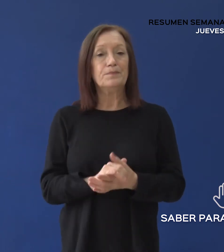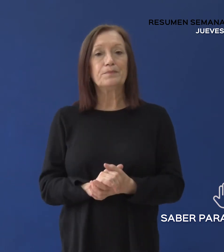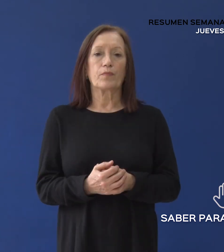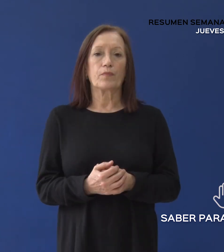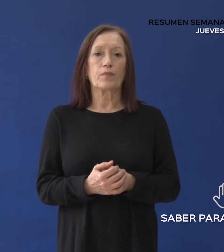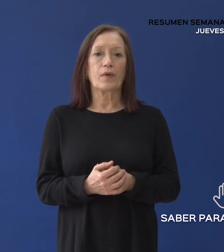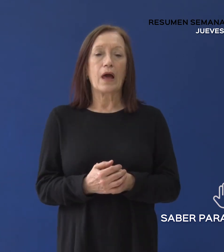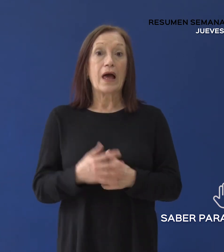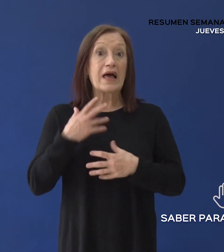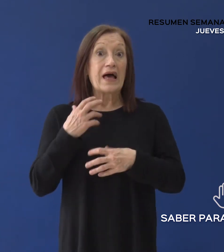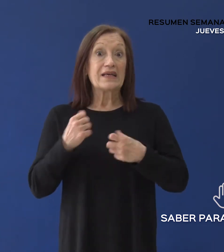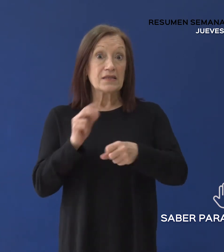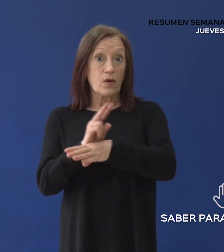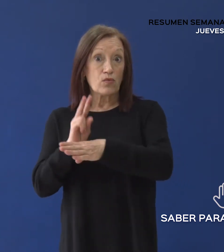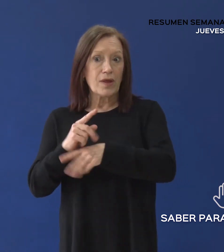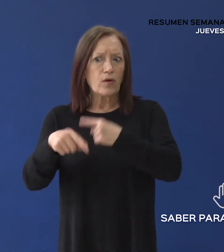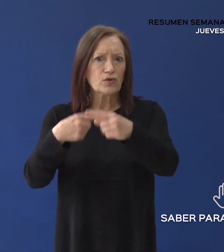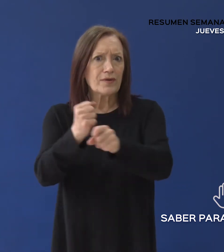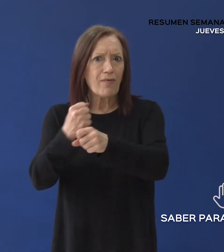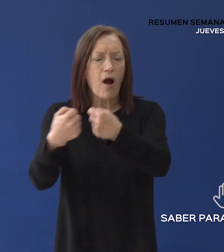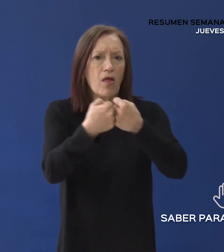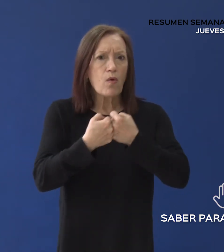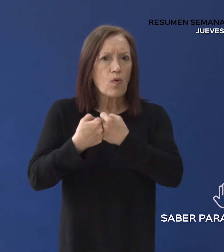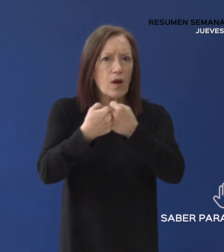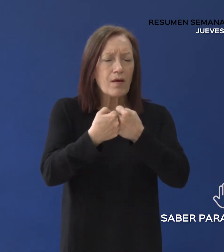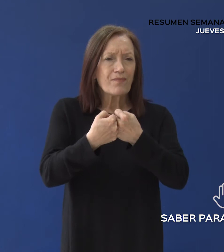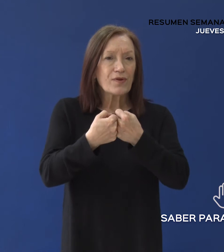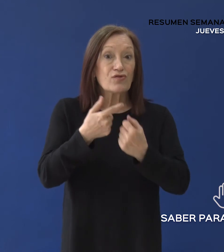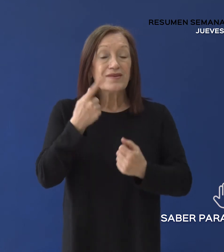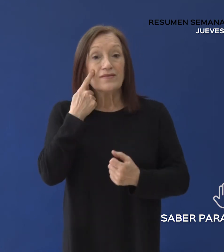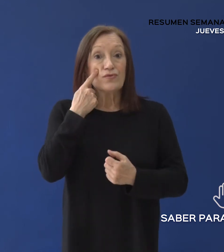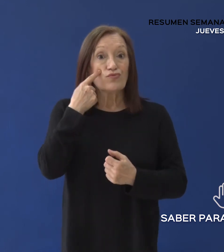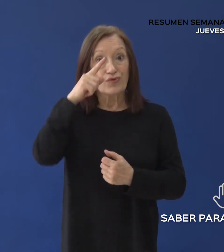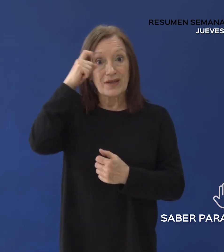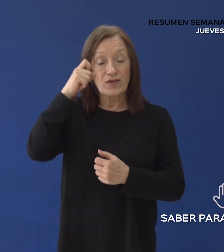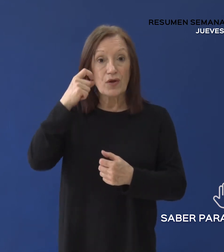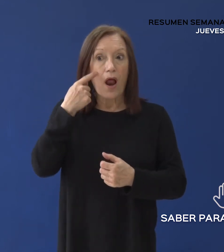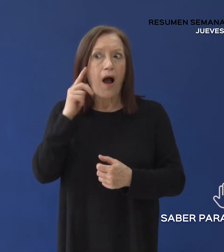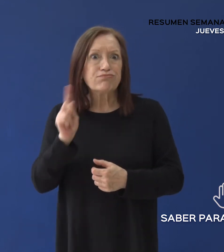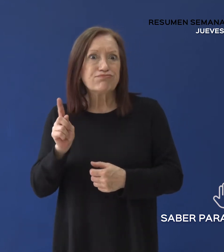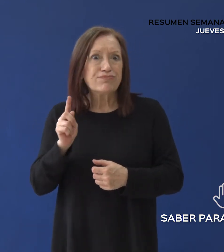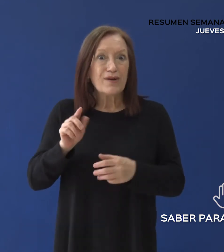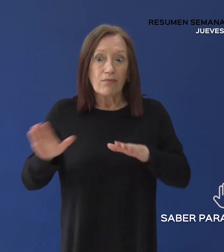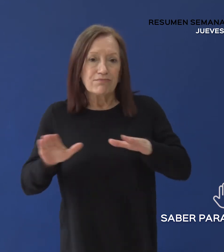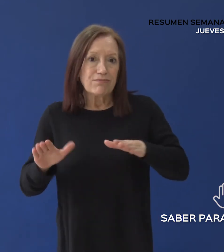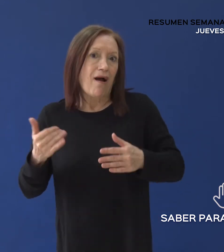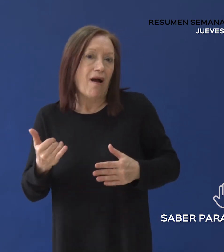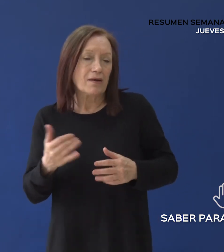Seguridad continúa trabajando de manera articulada con el IMPRES por las amenazas sísmicas. El